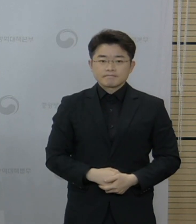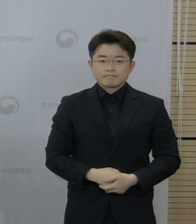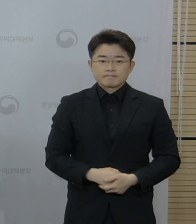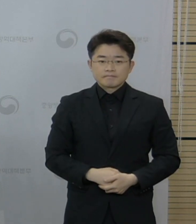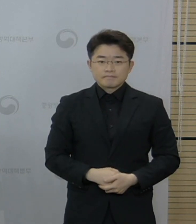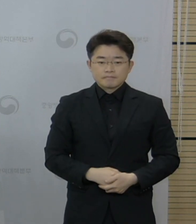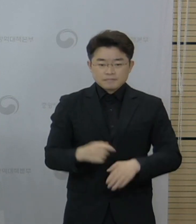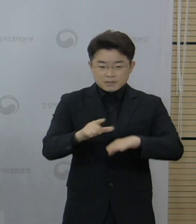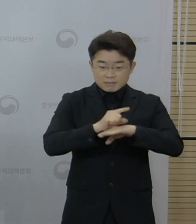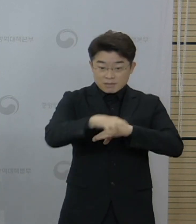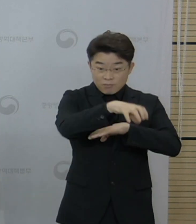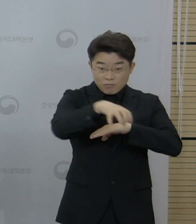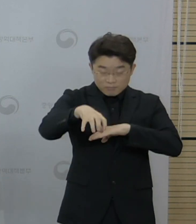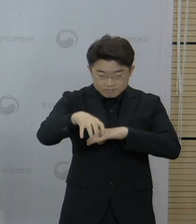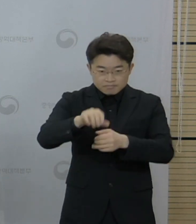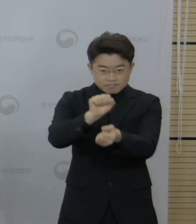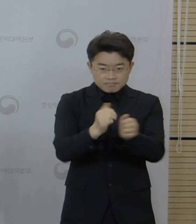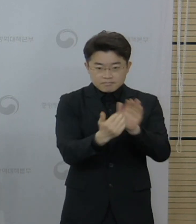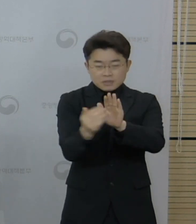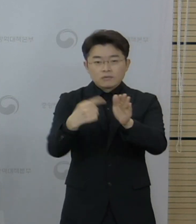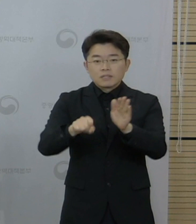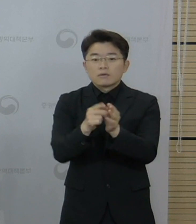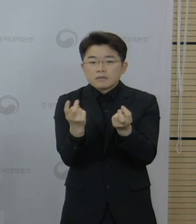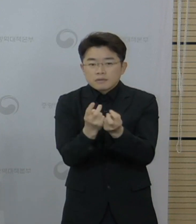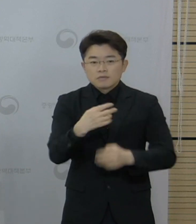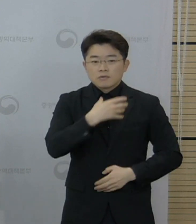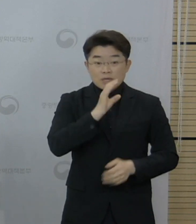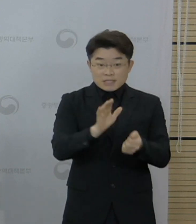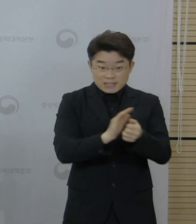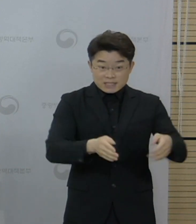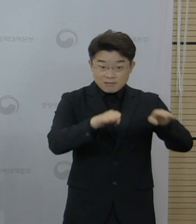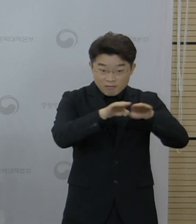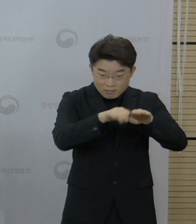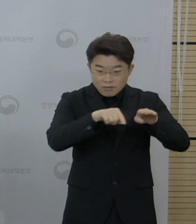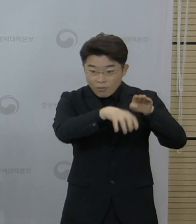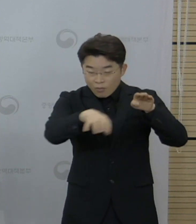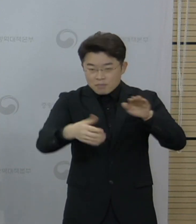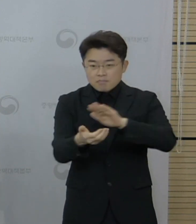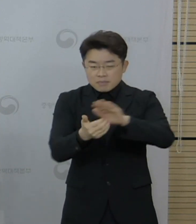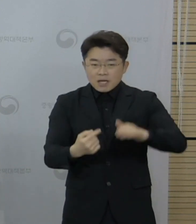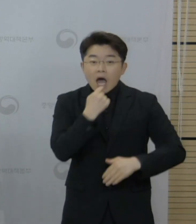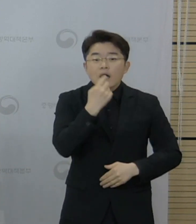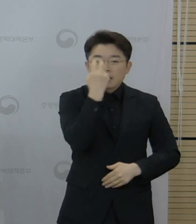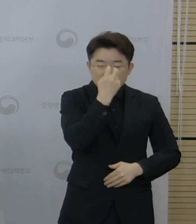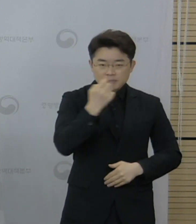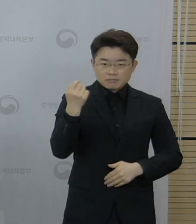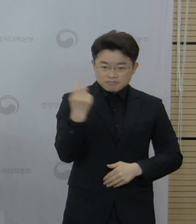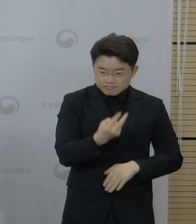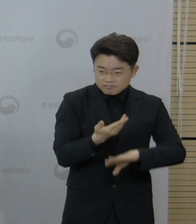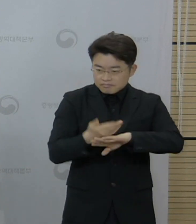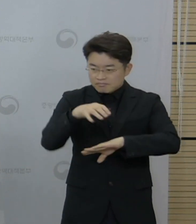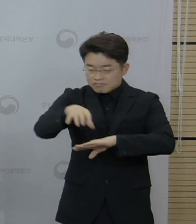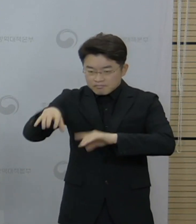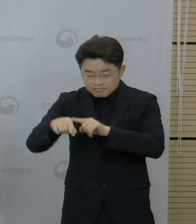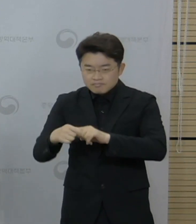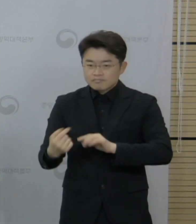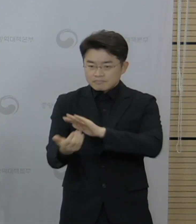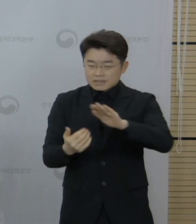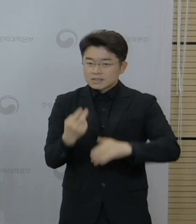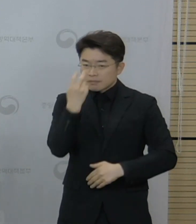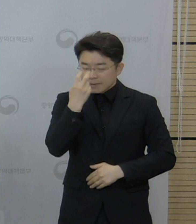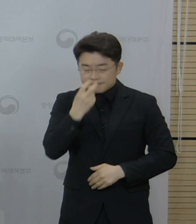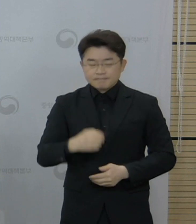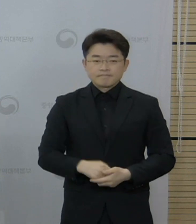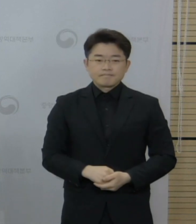지역사회 방역 강화를 위해 고위험시설에 대한 선제검사, 기타 유행지역 선제검사 등을 실시하고, 또한